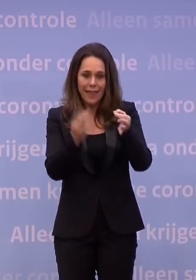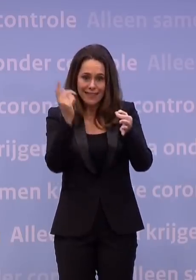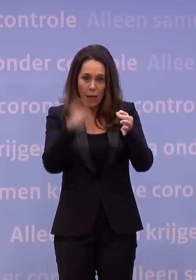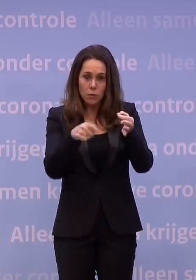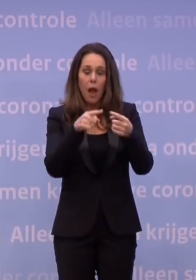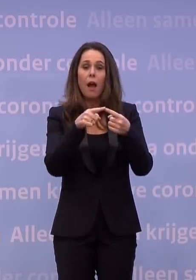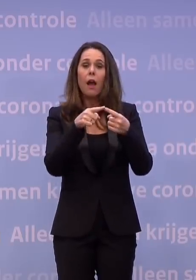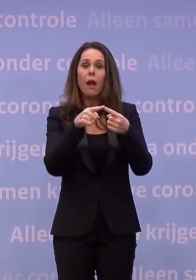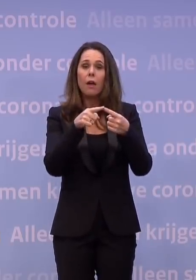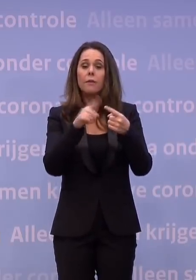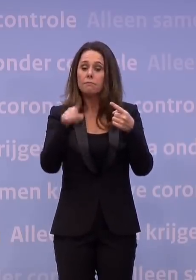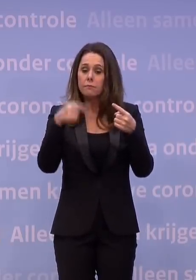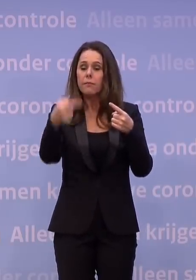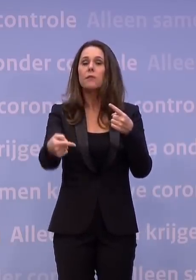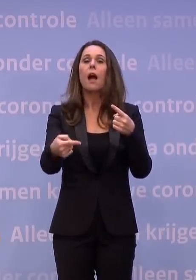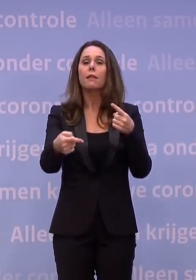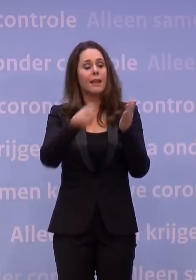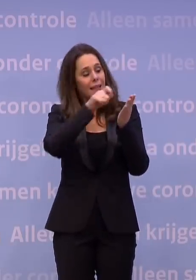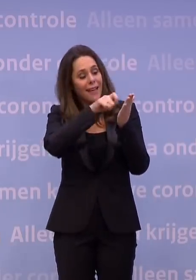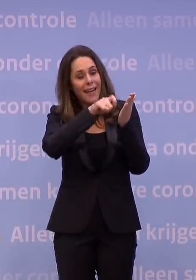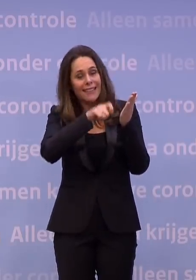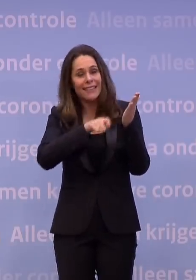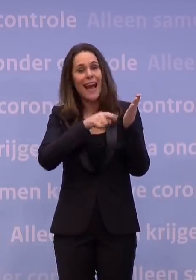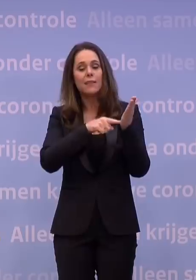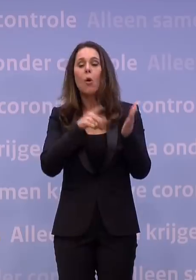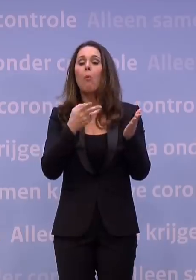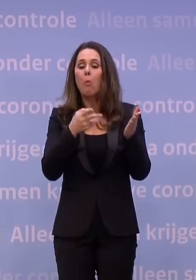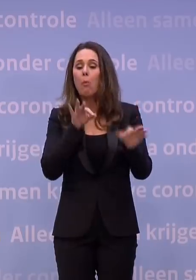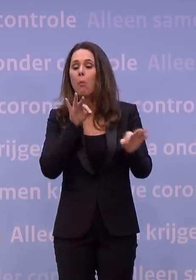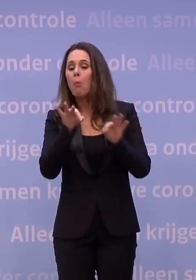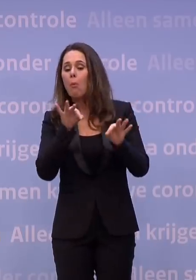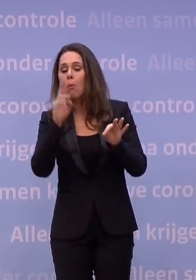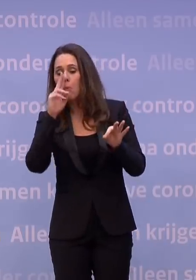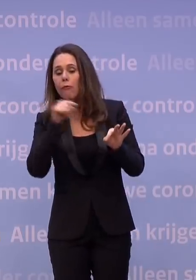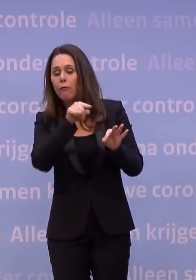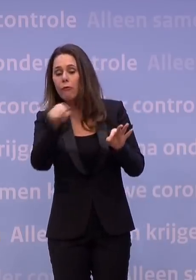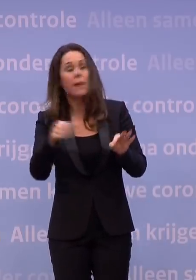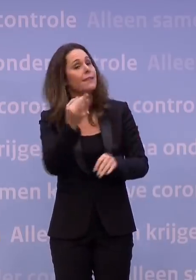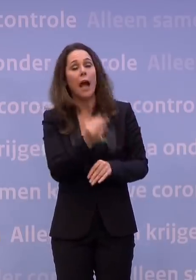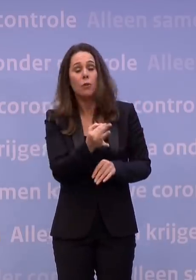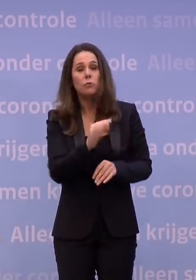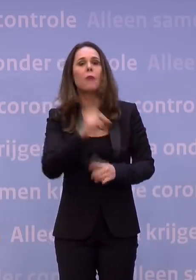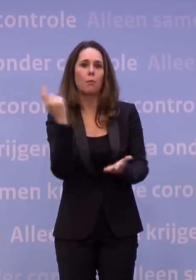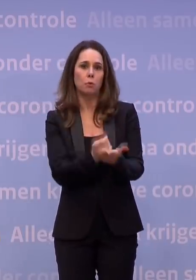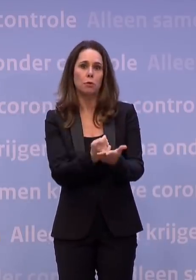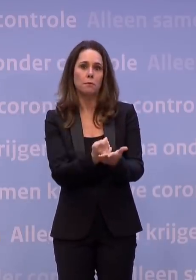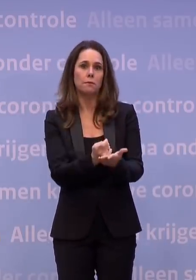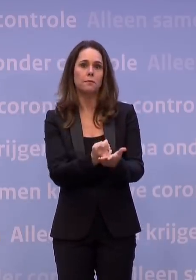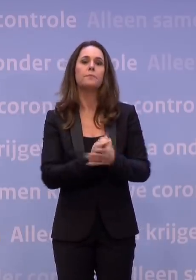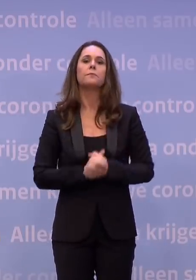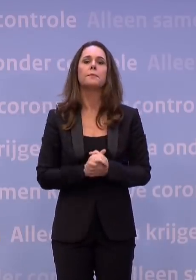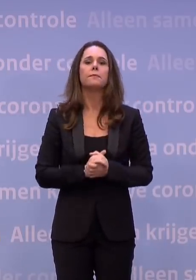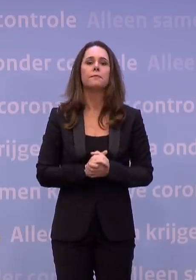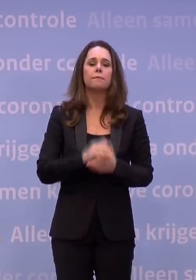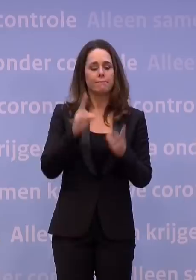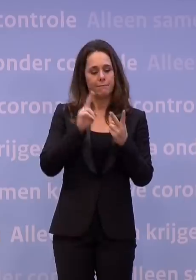dat die registratie aanleiding is om een steekproefsgewijze controle te doen. En als je dan niet thuis bent, dan krijg je een boete. De andere is dat